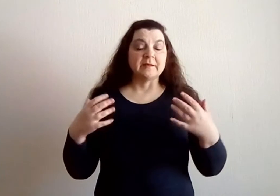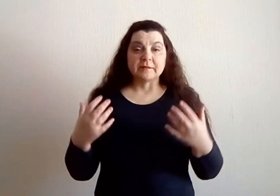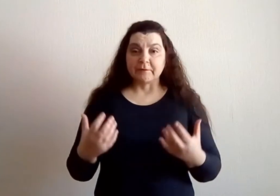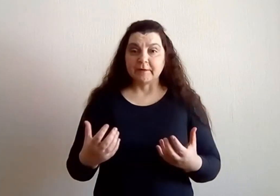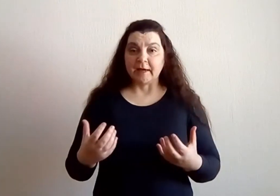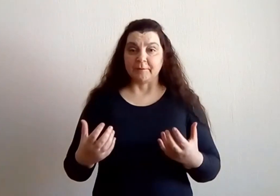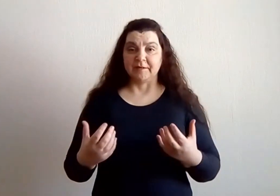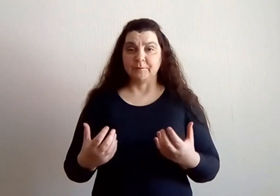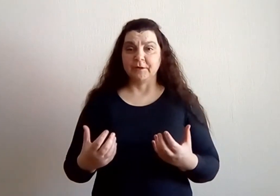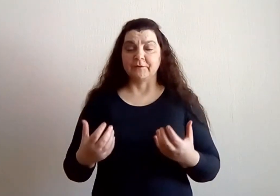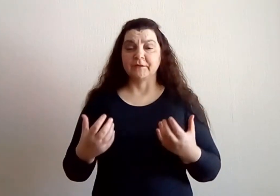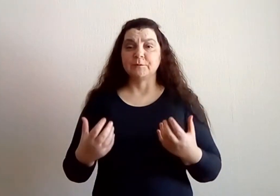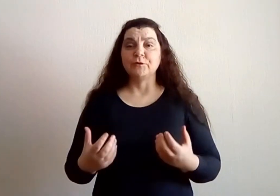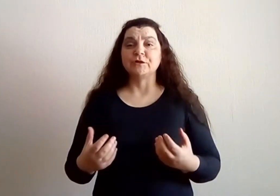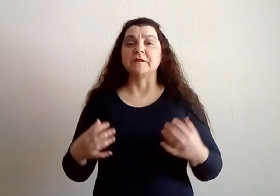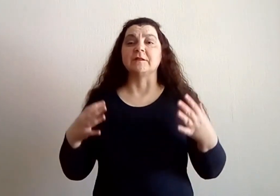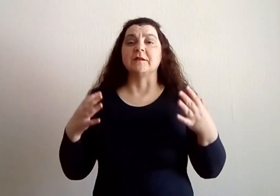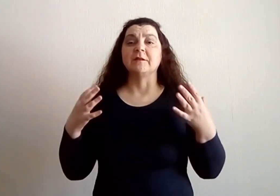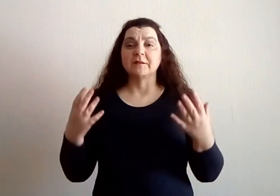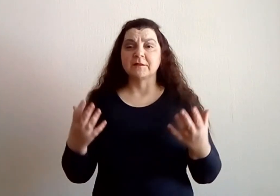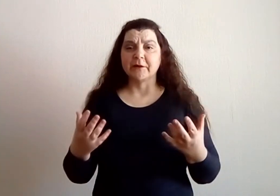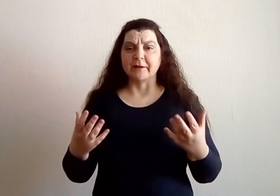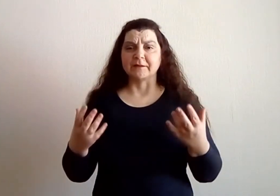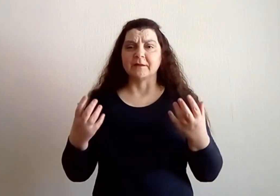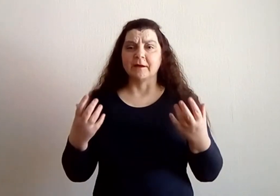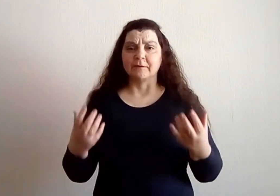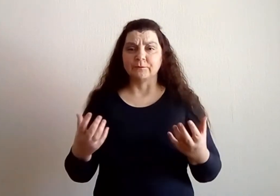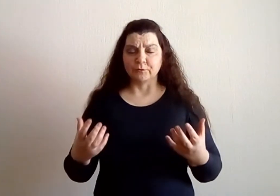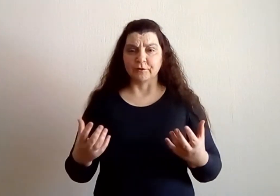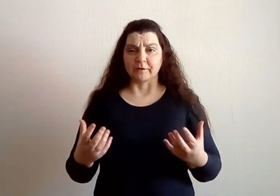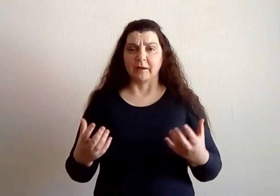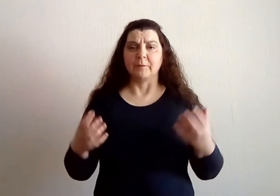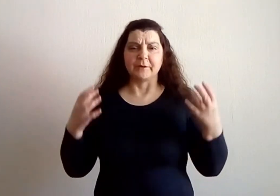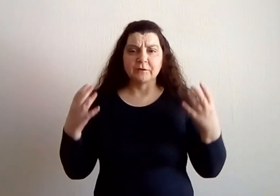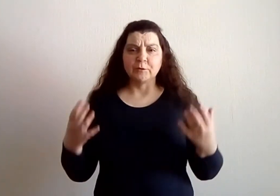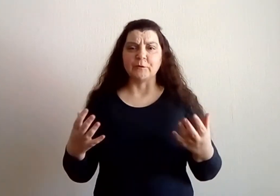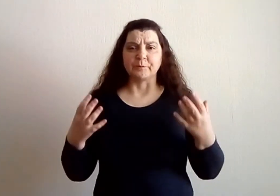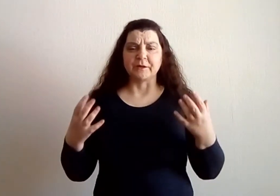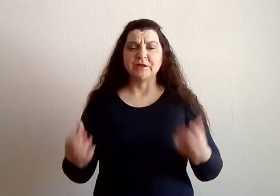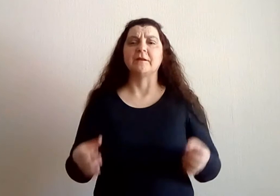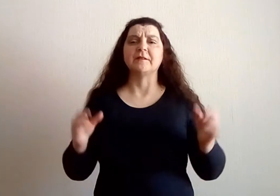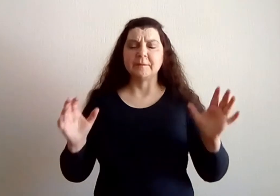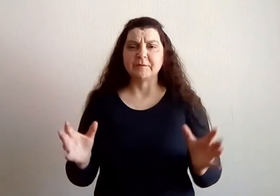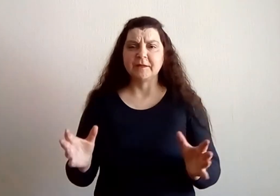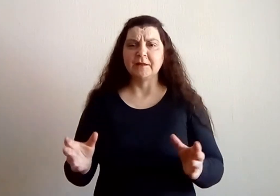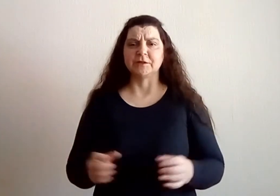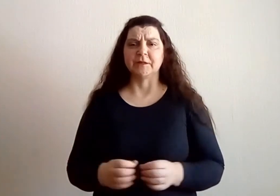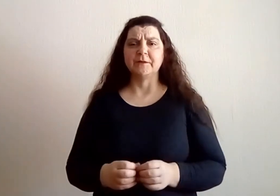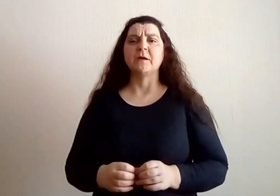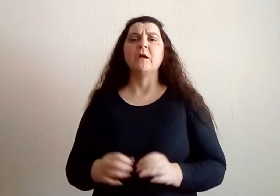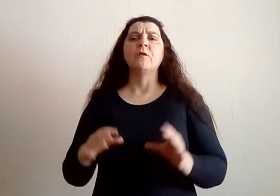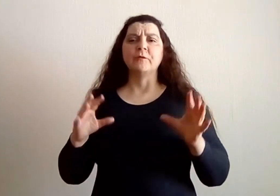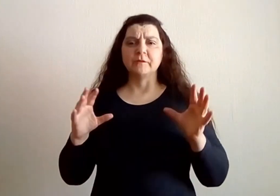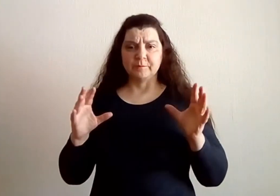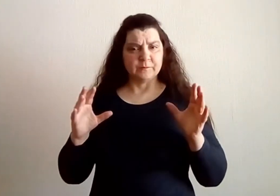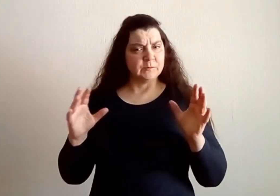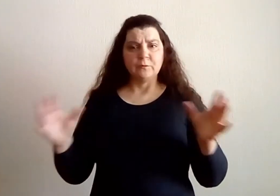оставляем себе возможности искать отговорки, придумывать причины, на самом деле человек, он, ну,